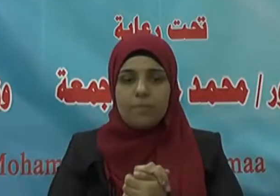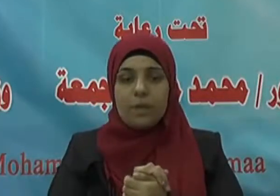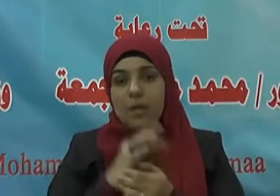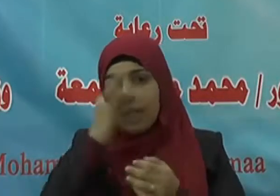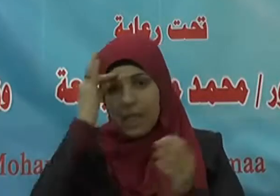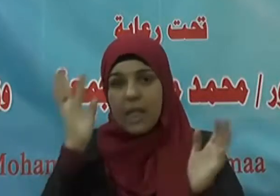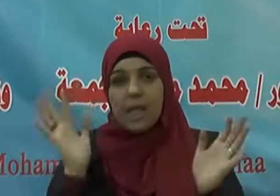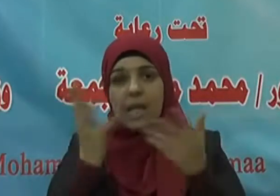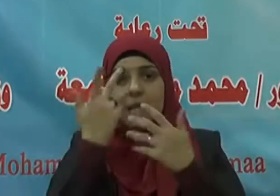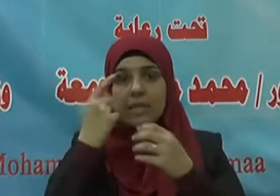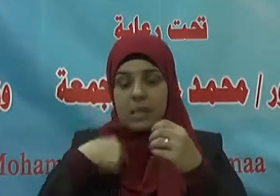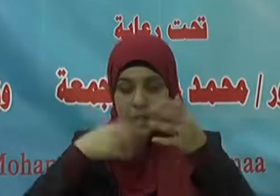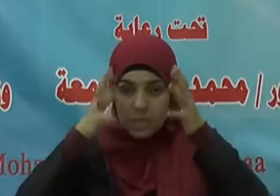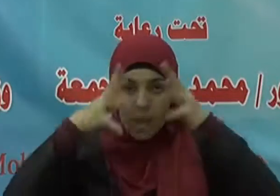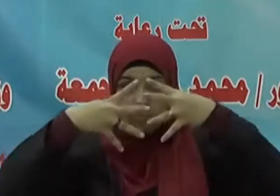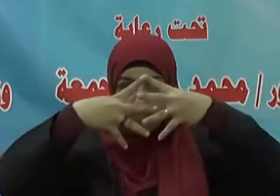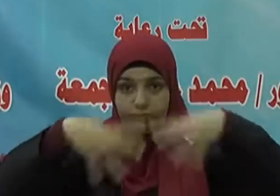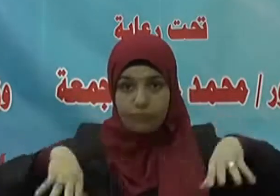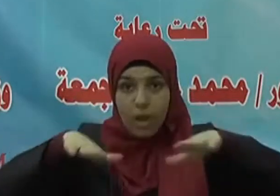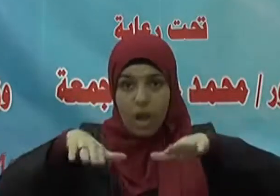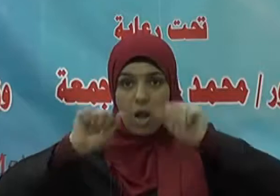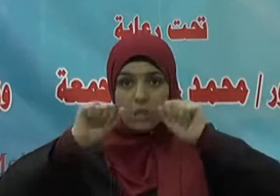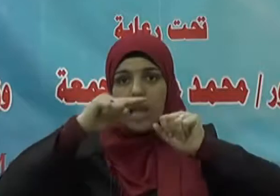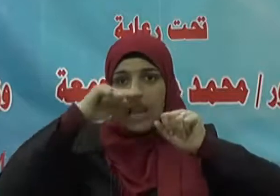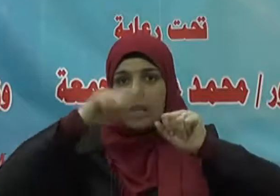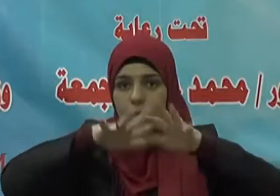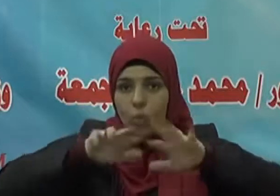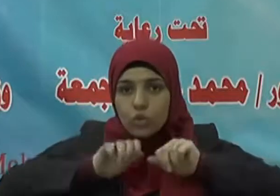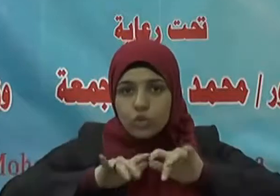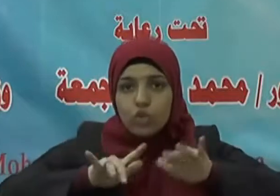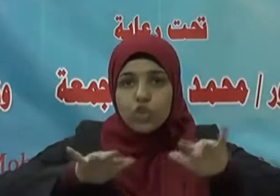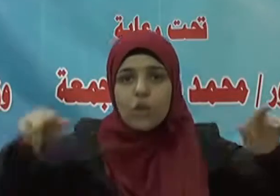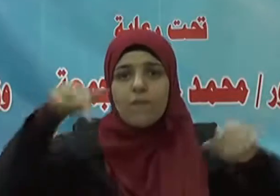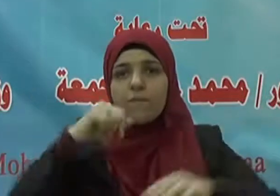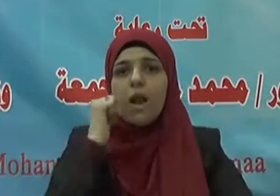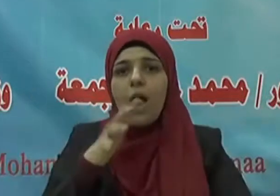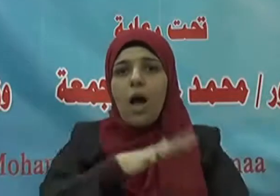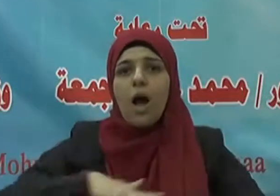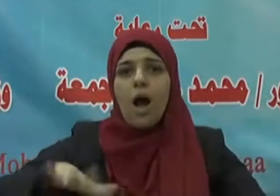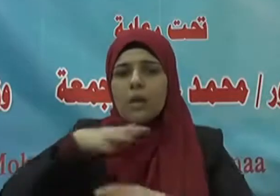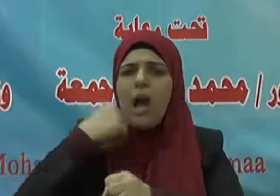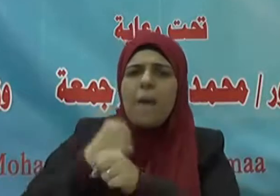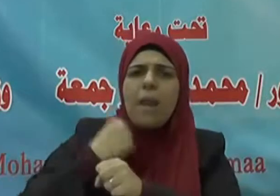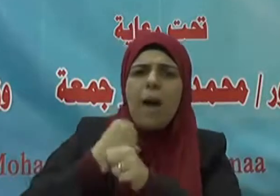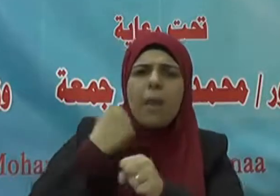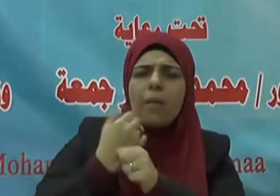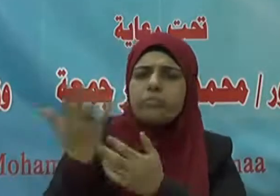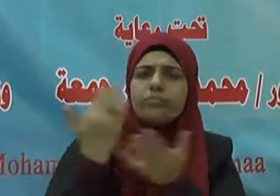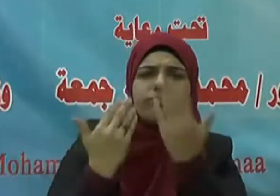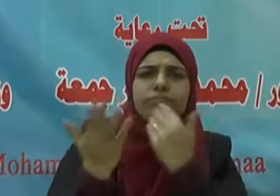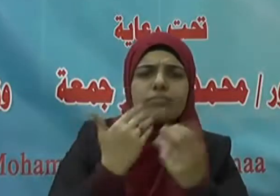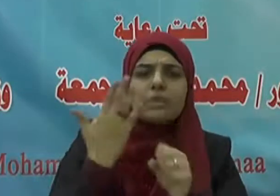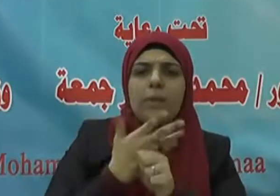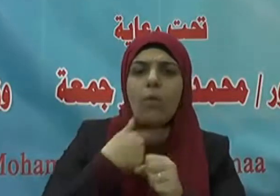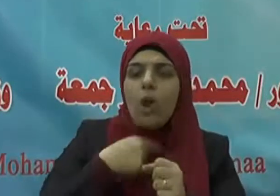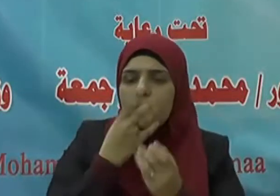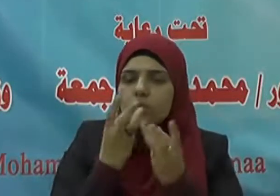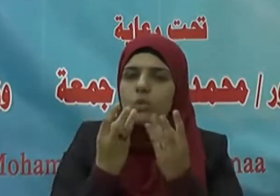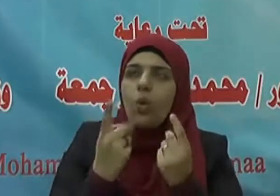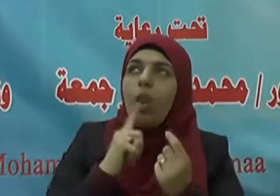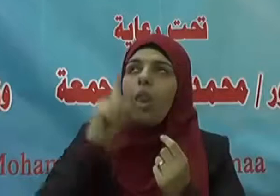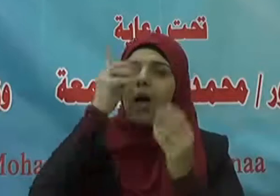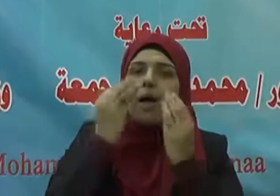فإذا قضيت الصلاة فانتشروا في الأرض وابتغوا من فضل الله